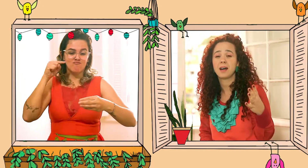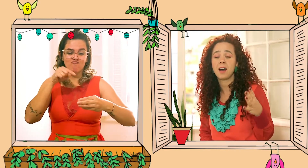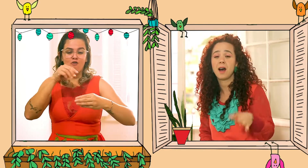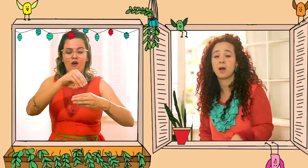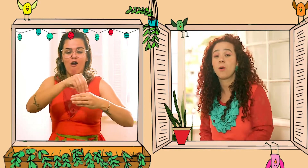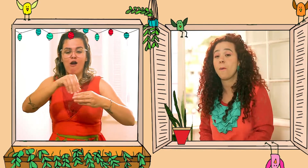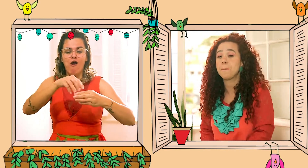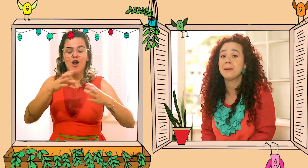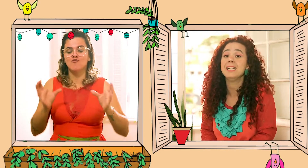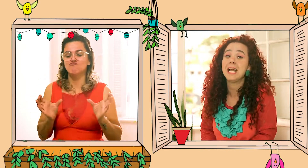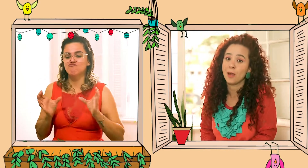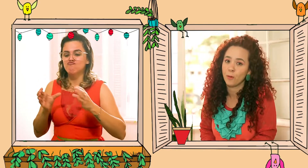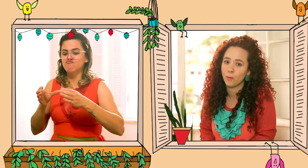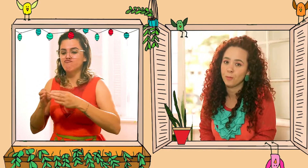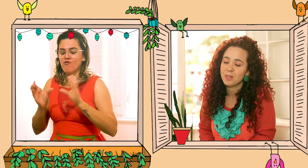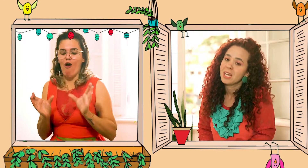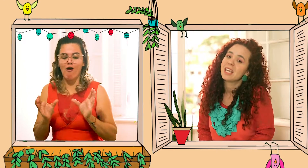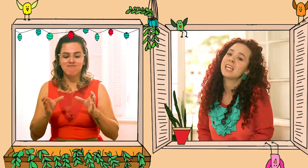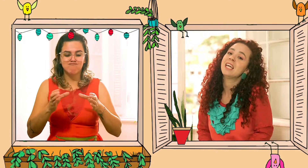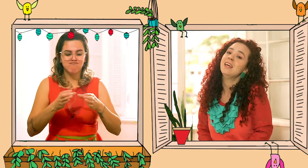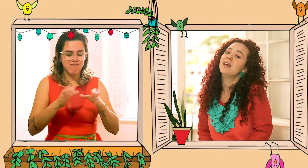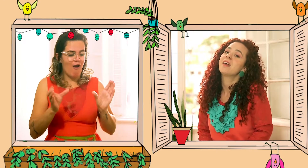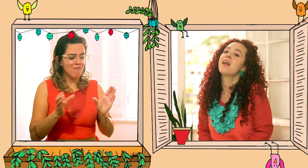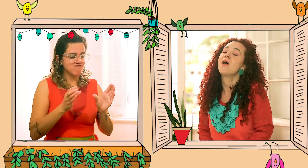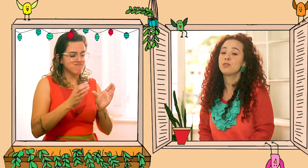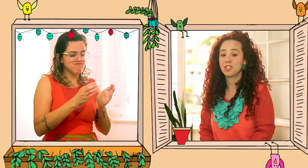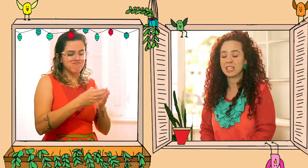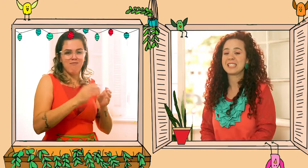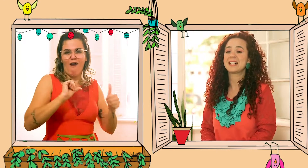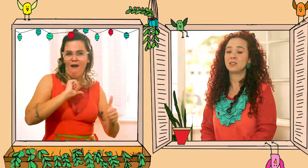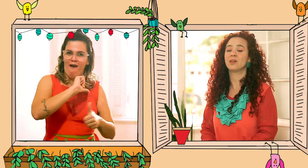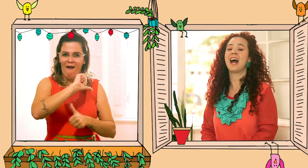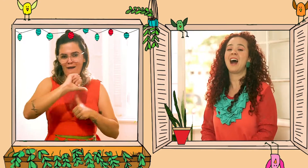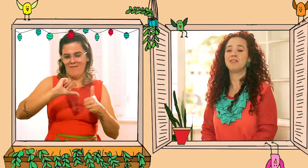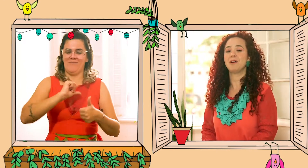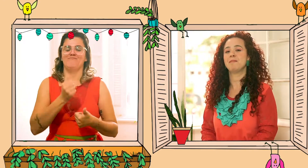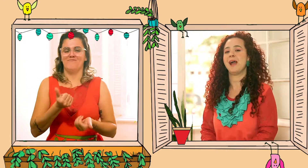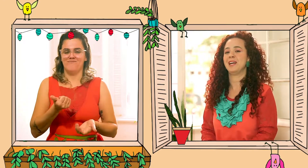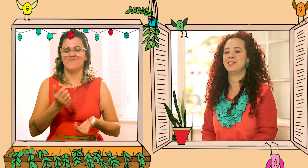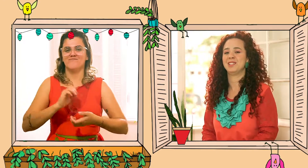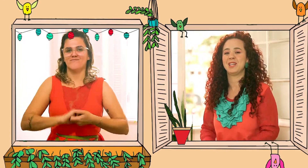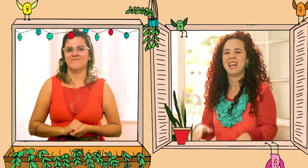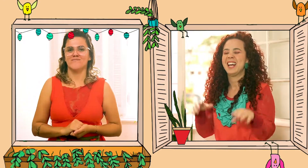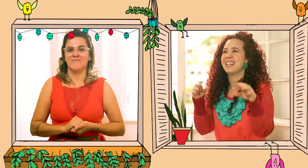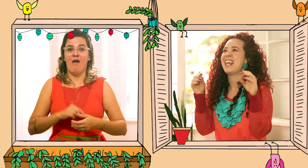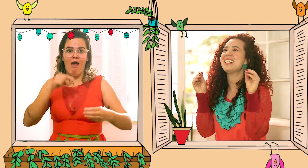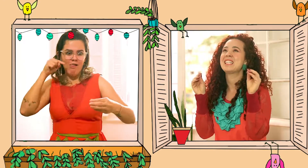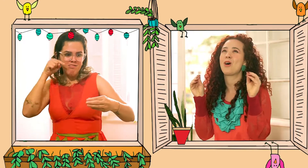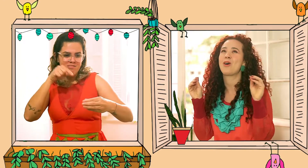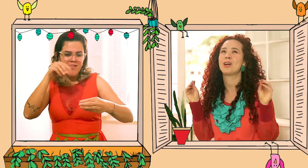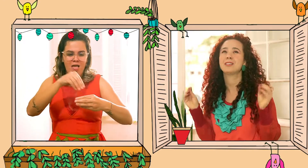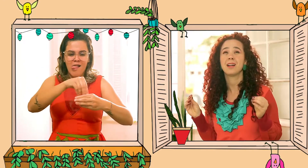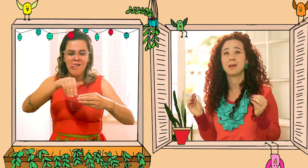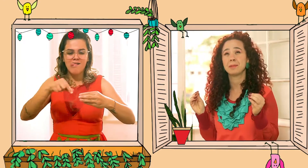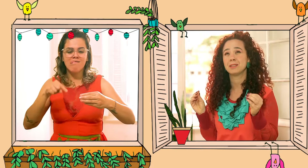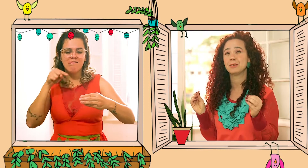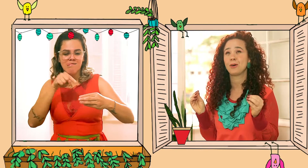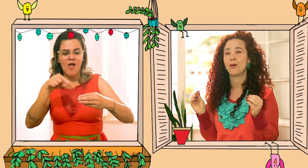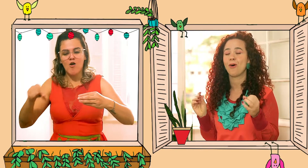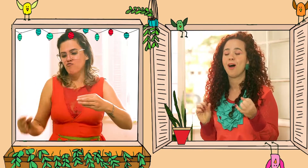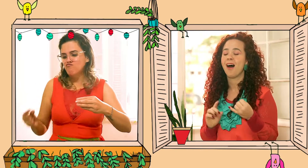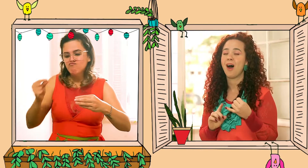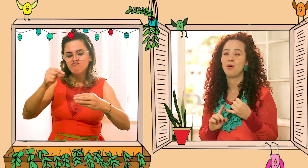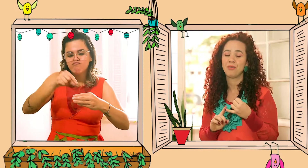feita com pneu e reutilizando garrafa pet. Nessa horta, ela